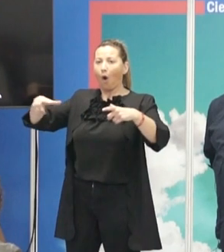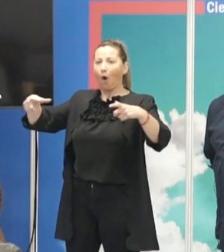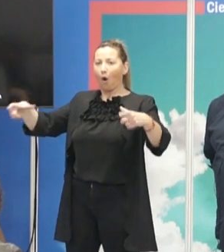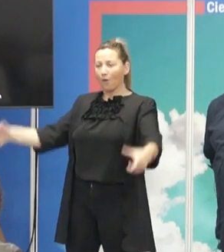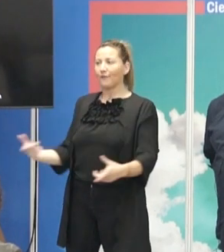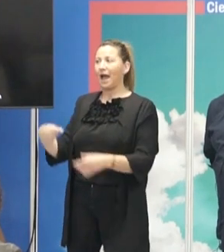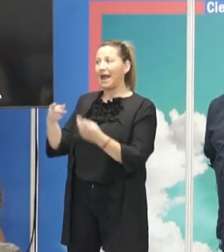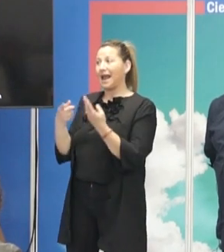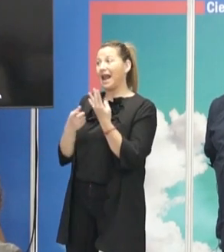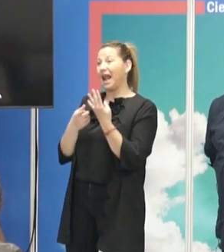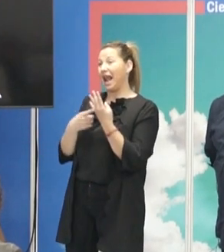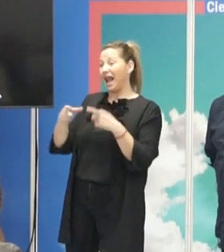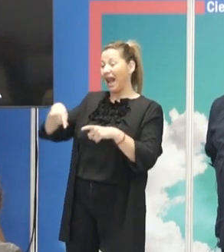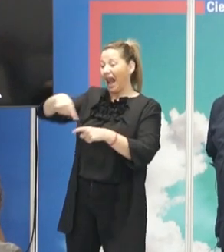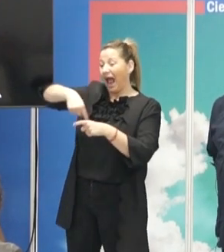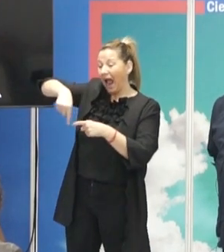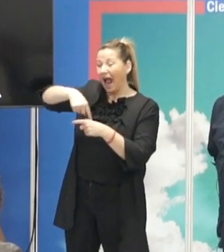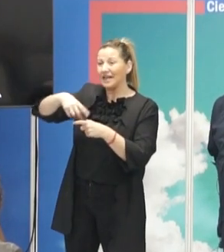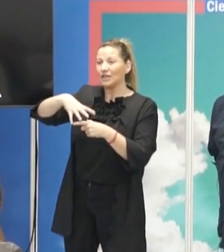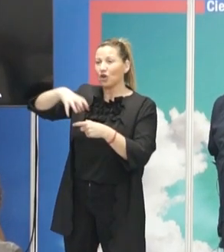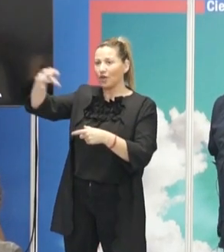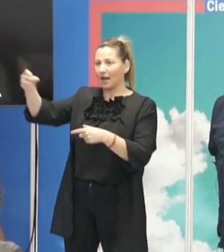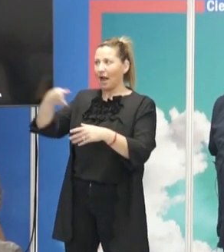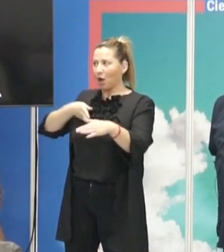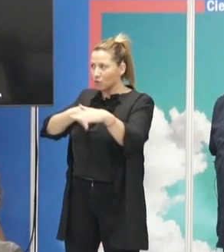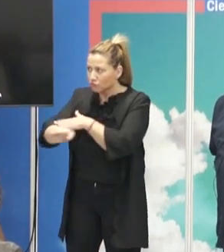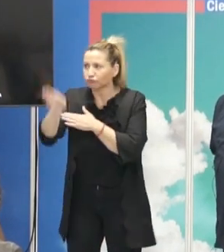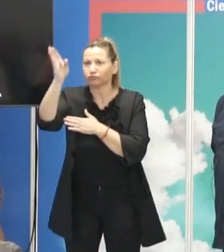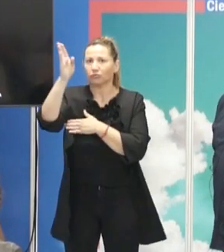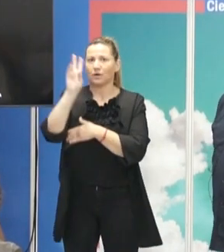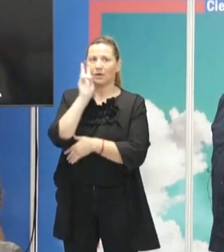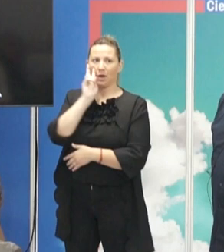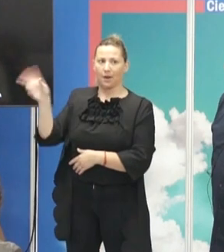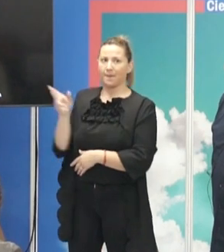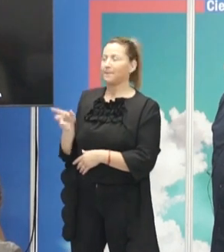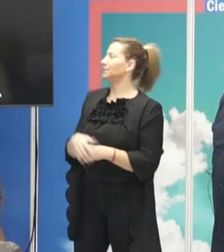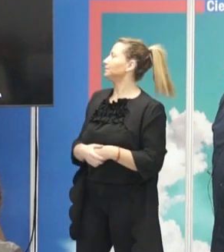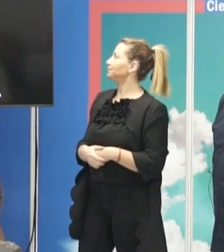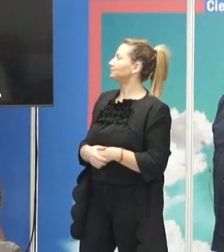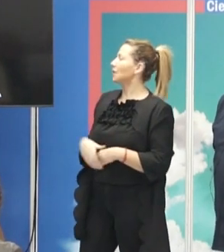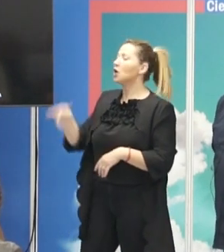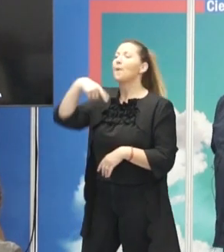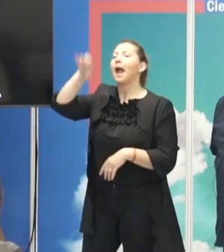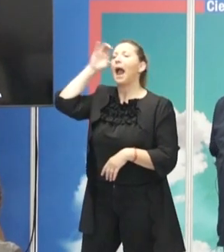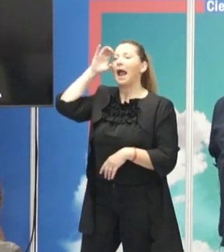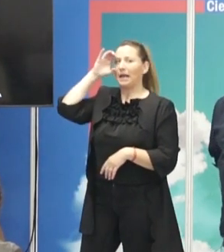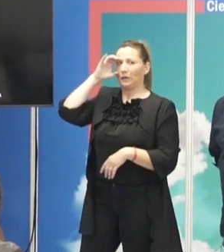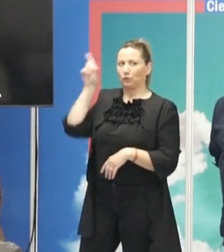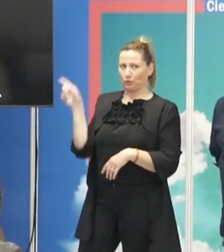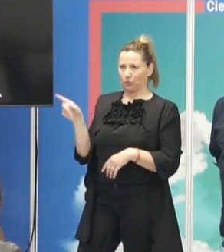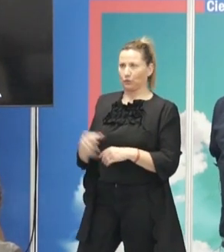gas, y cómo produce emisión en rayos X y en luz visita. Le das al clic, va a sonar y lo vais ver también.